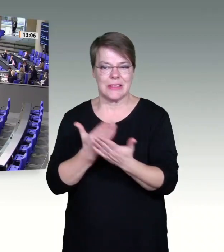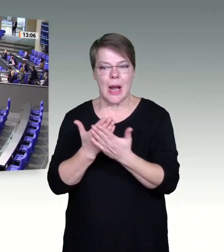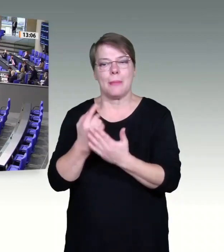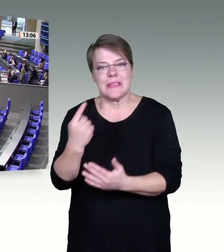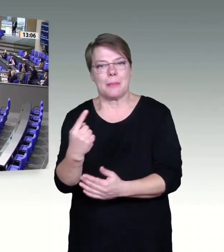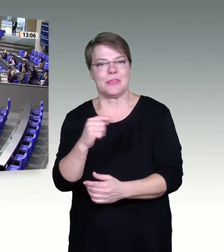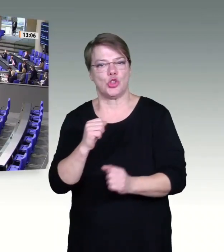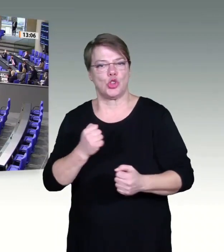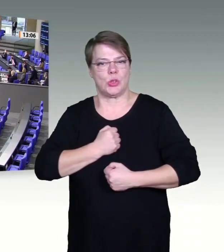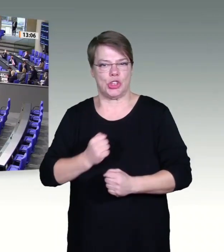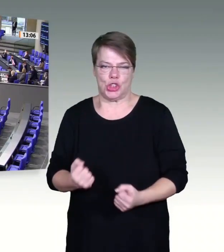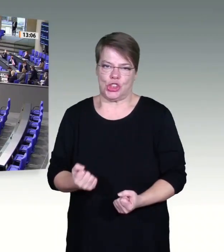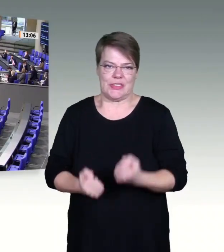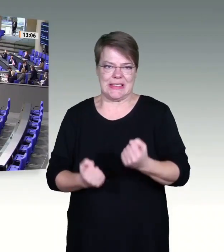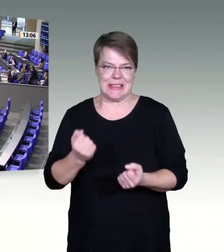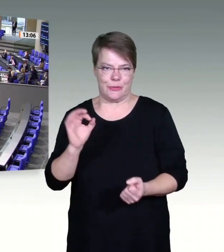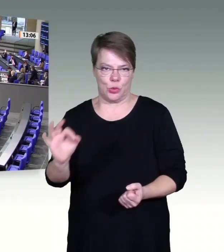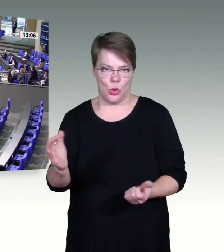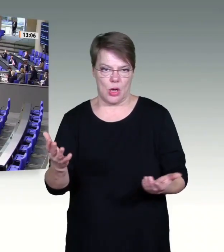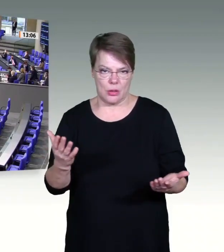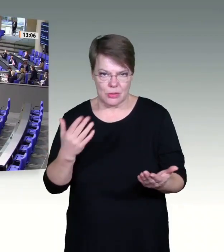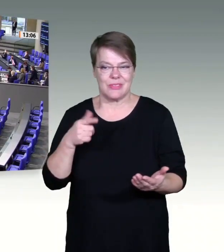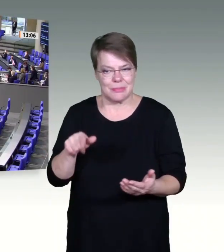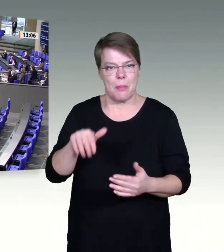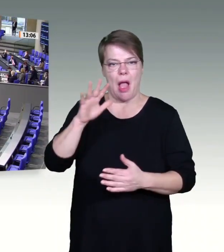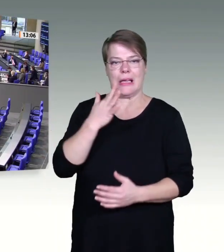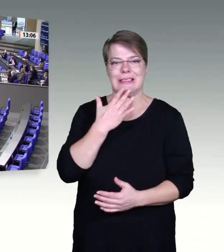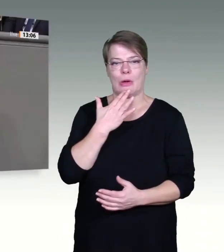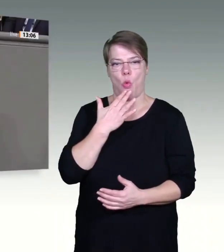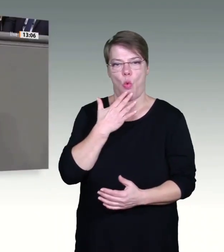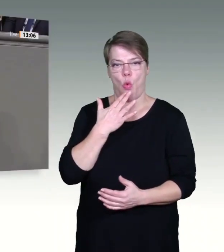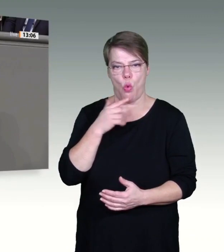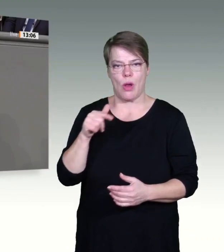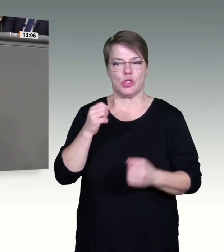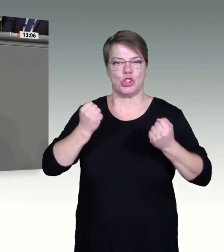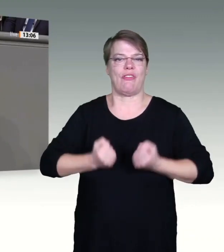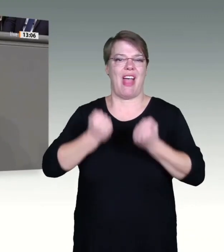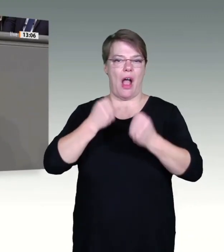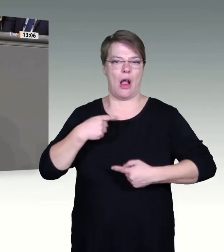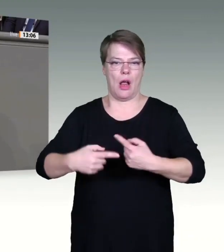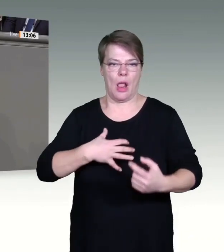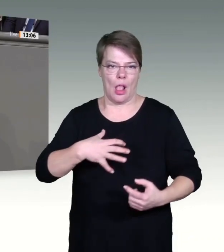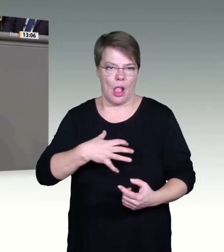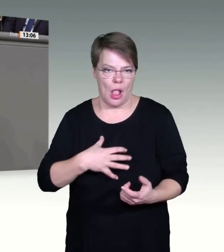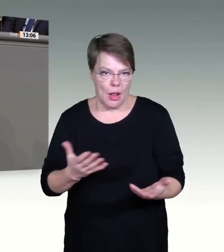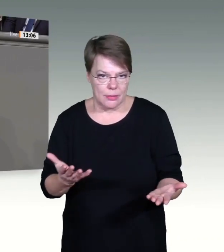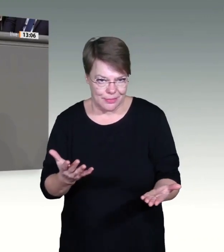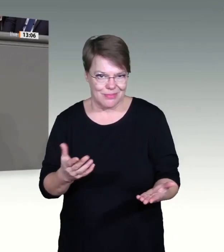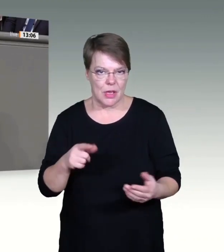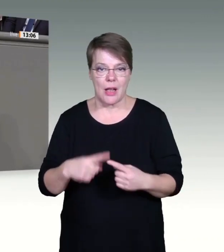Wir haben uns deswegen entschieden, dass diejenigen, die in Krankenhäusern, Pflegeheime oder in